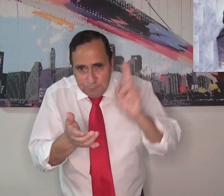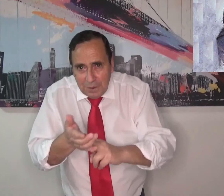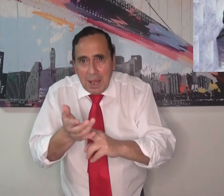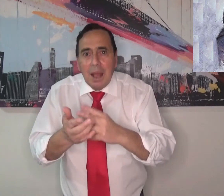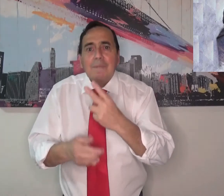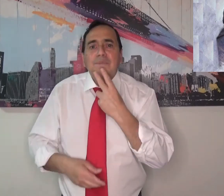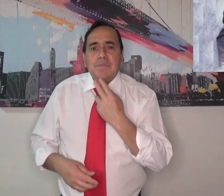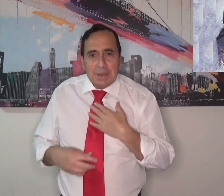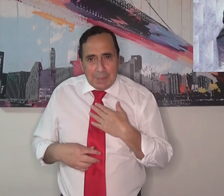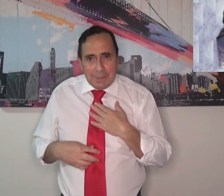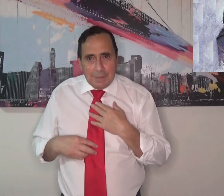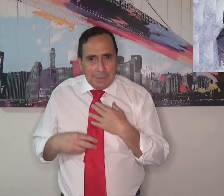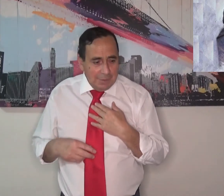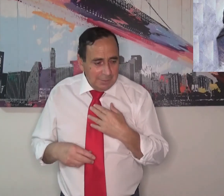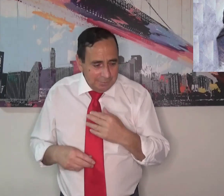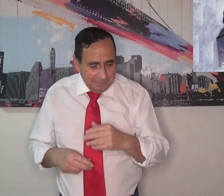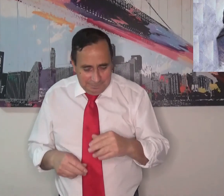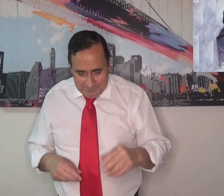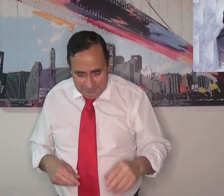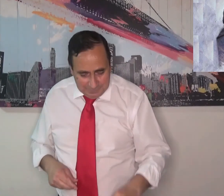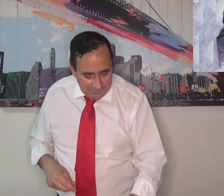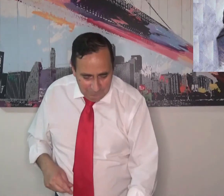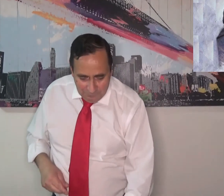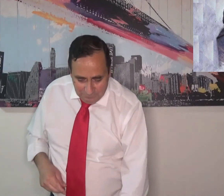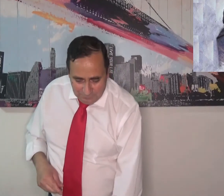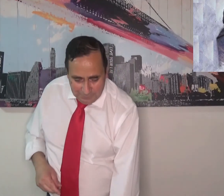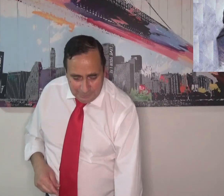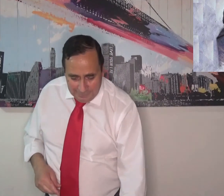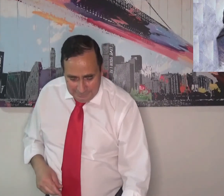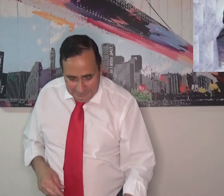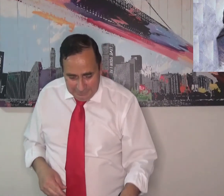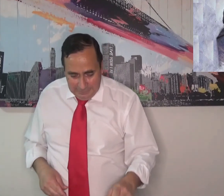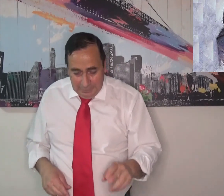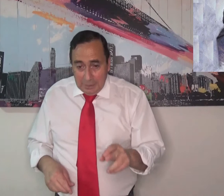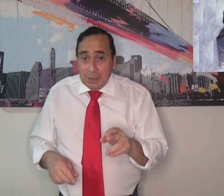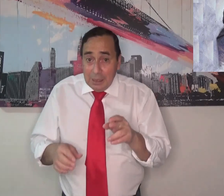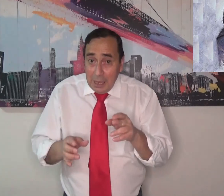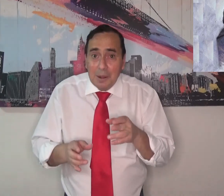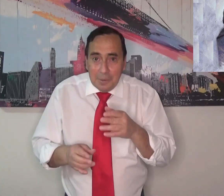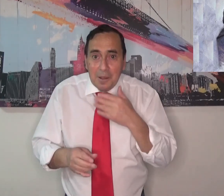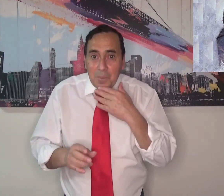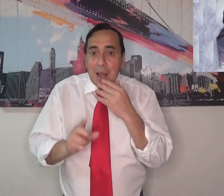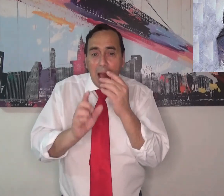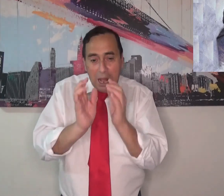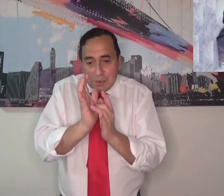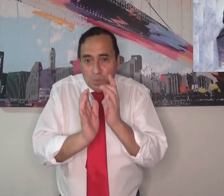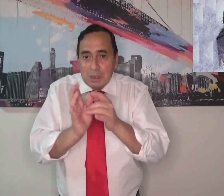Él es el camino. También quiere que invites a tus hermanos. Jesús es el camino, la verdad y la vida.